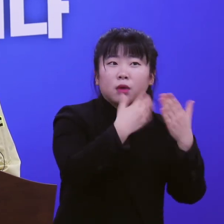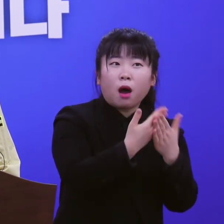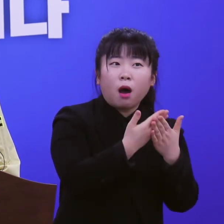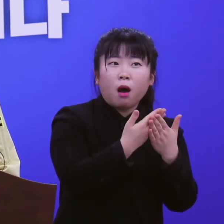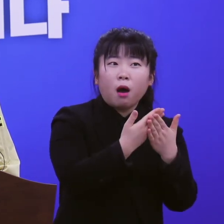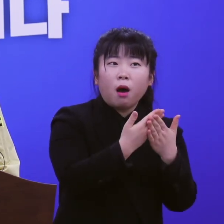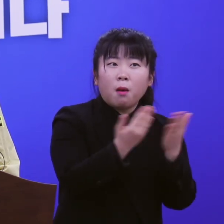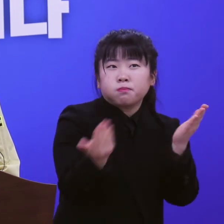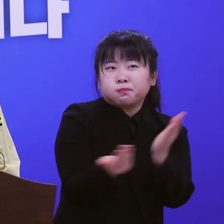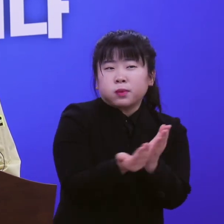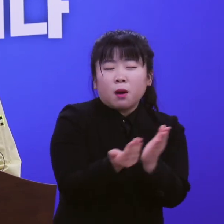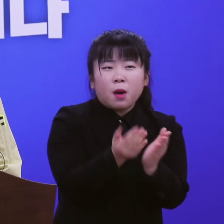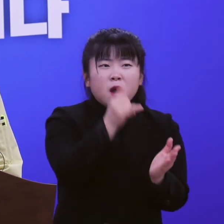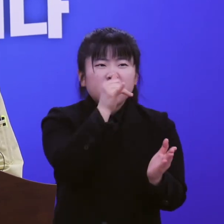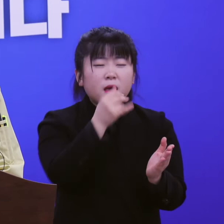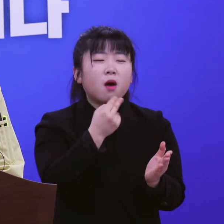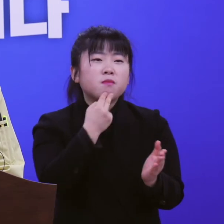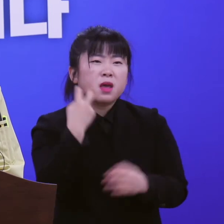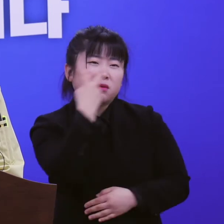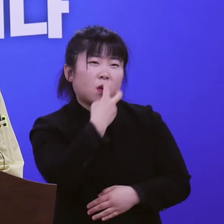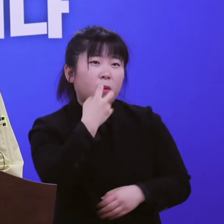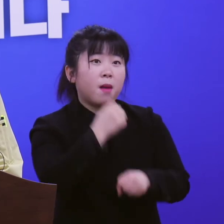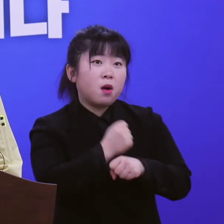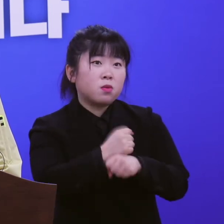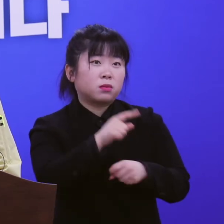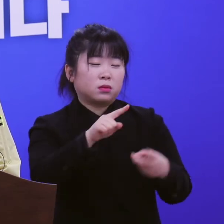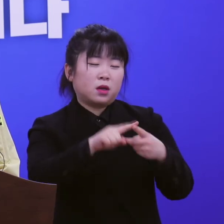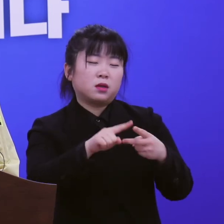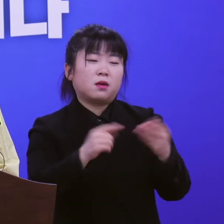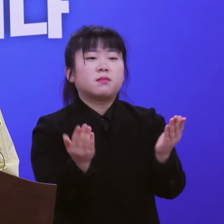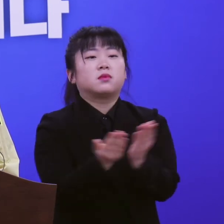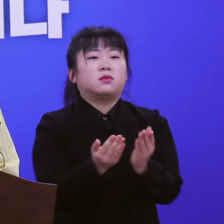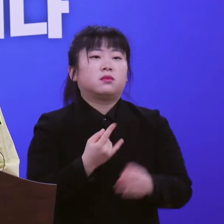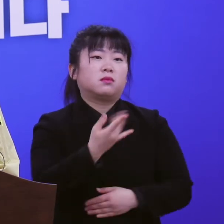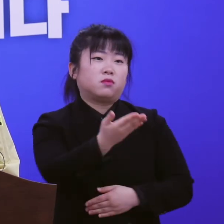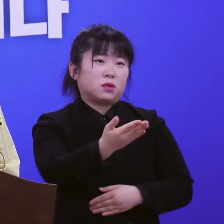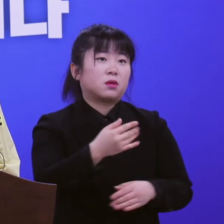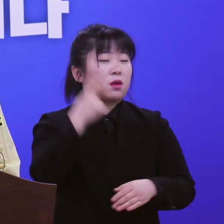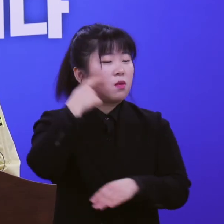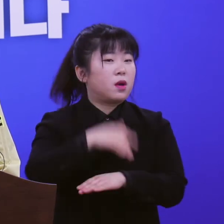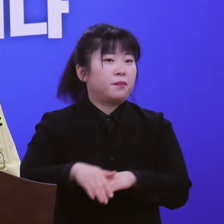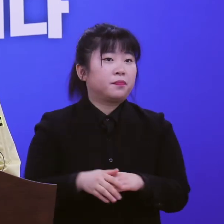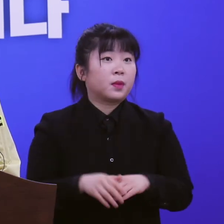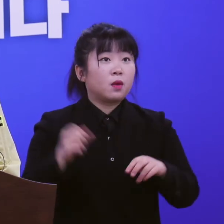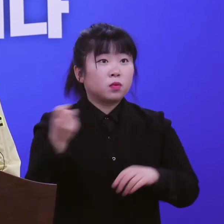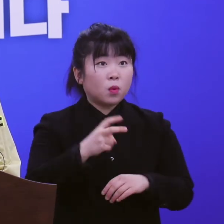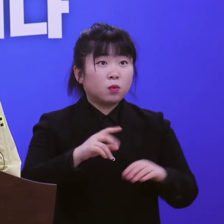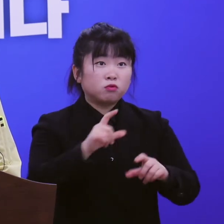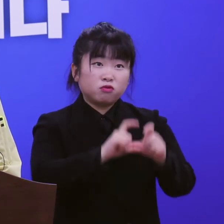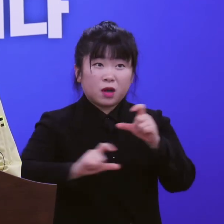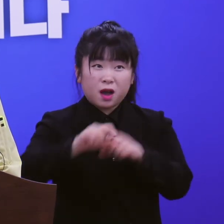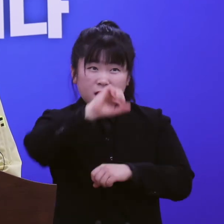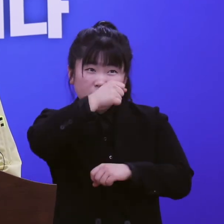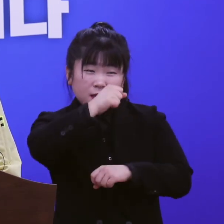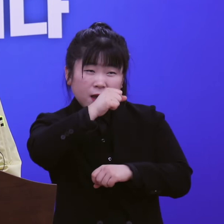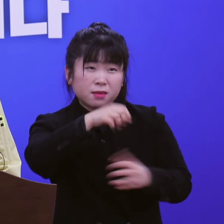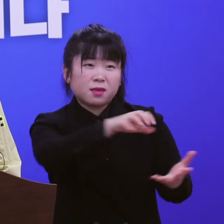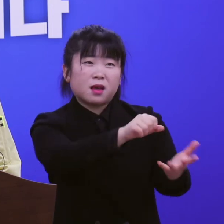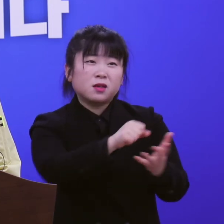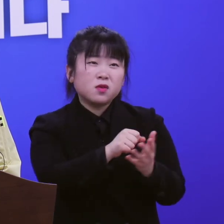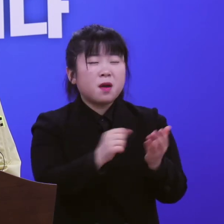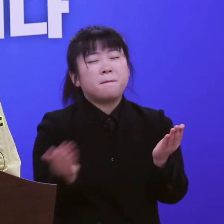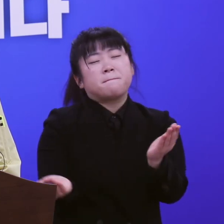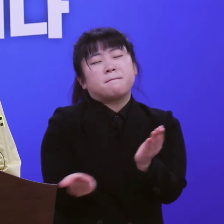점검하겠습니다. 우리도에서 지원할 수 있는 분야는 이번 추경 예산을 통해 최대한 반영하도록